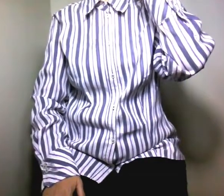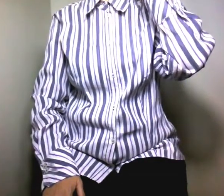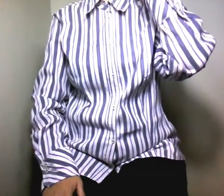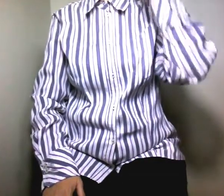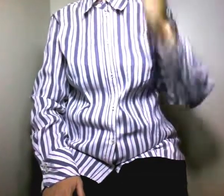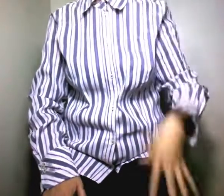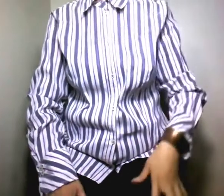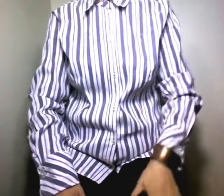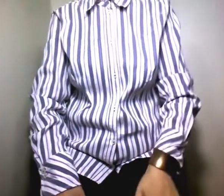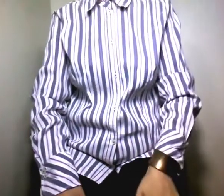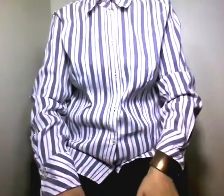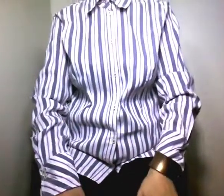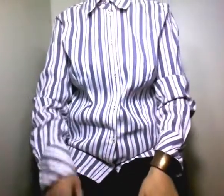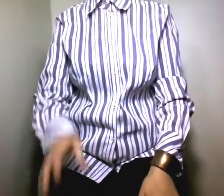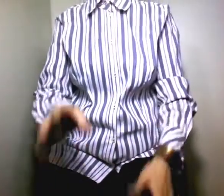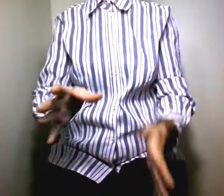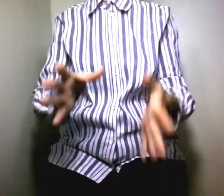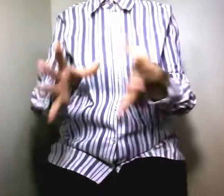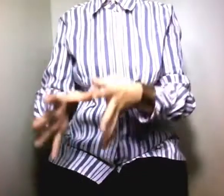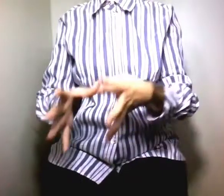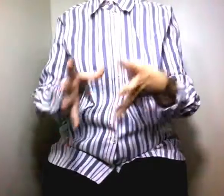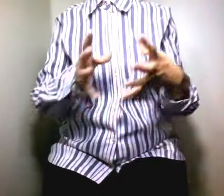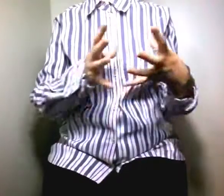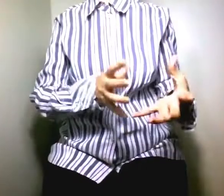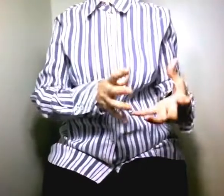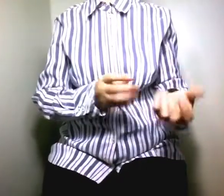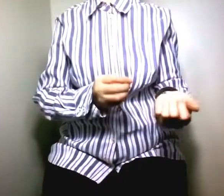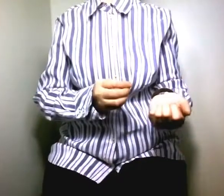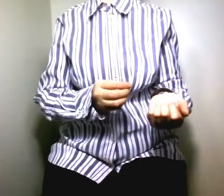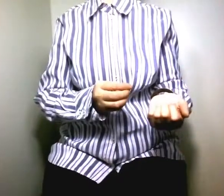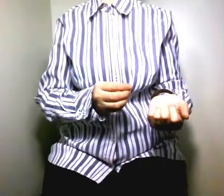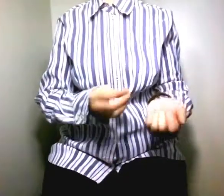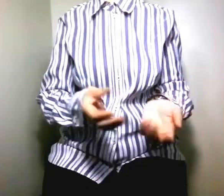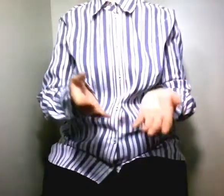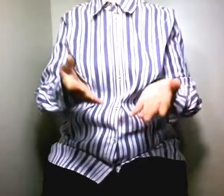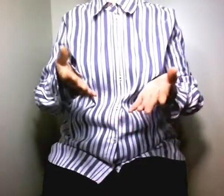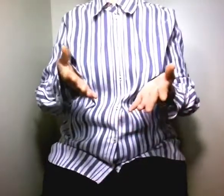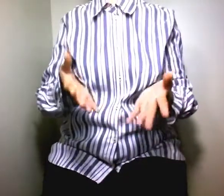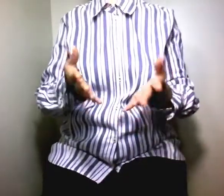فأنا أريد أن نتحدث عن أناس لديهم علم خاص ولديهم